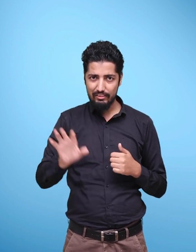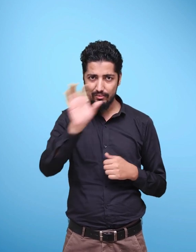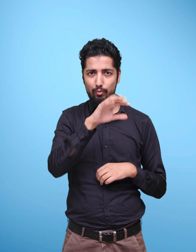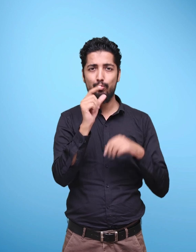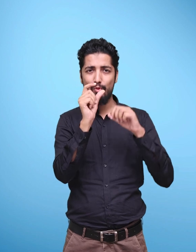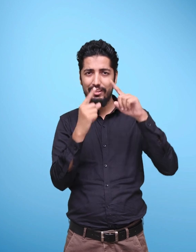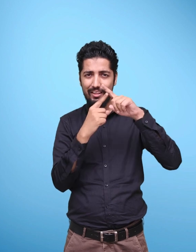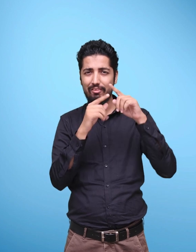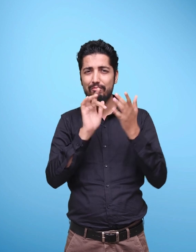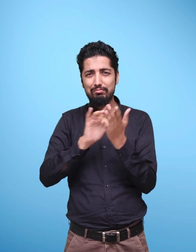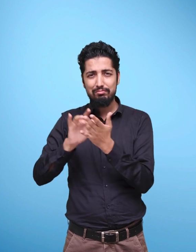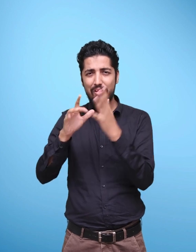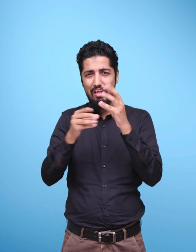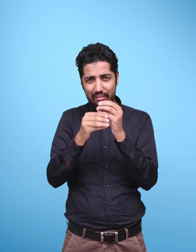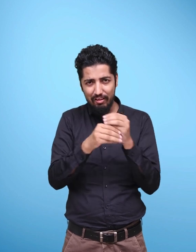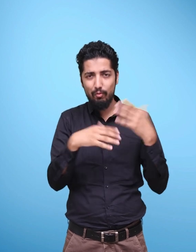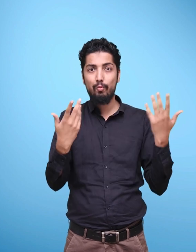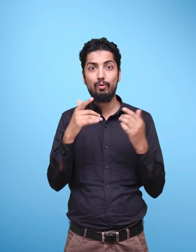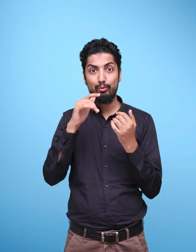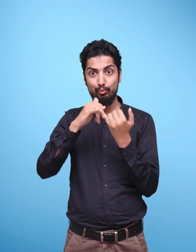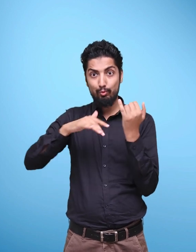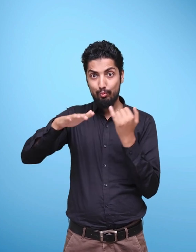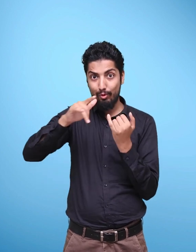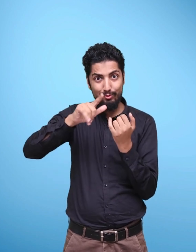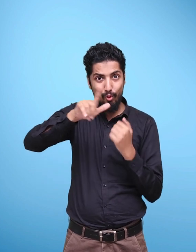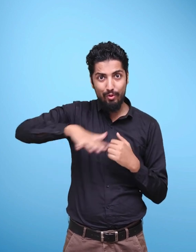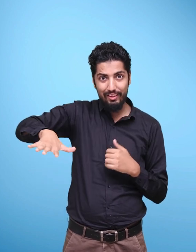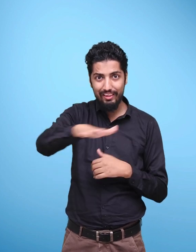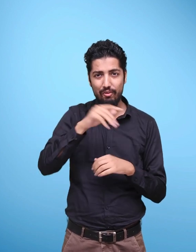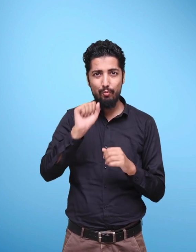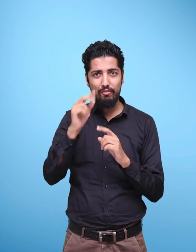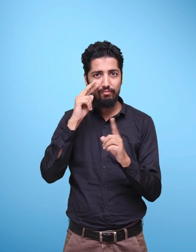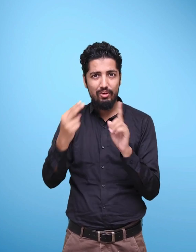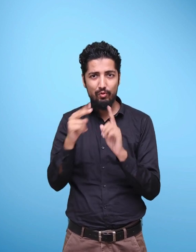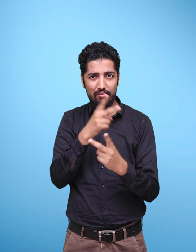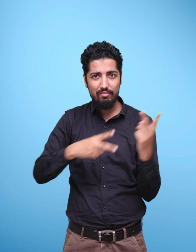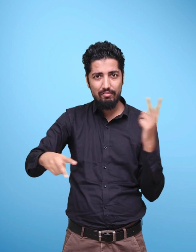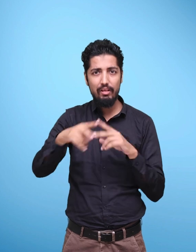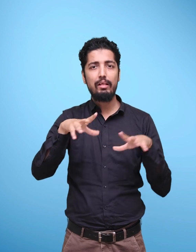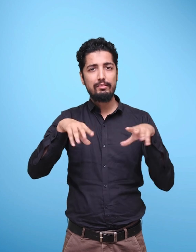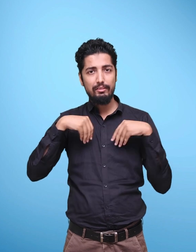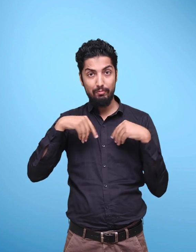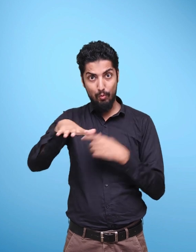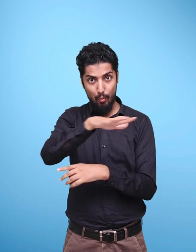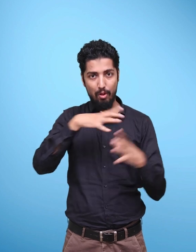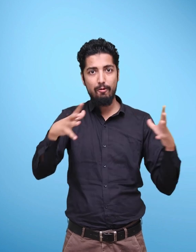to add or adapt content with local perspectives in the versions that they may develop as per the recommendations of